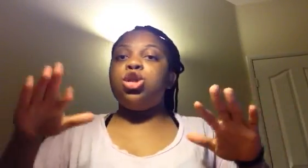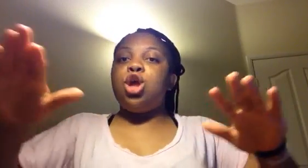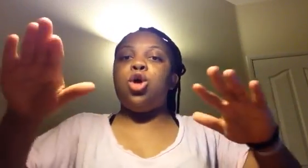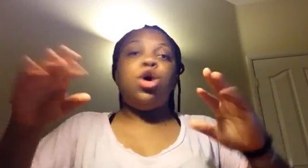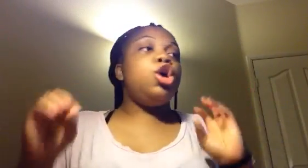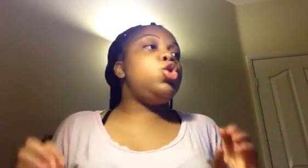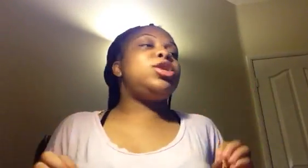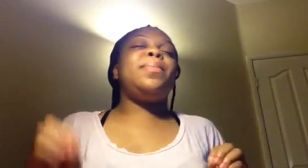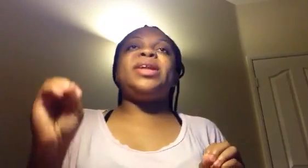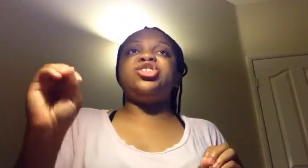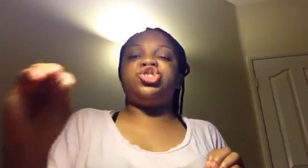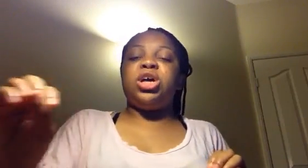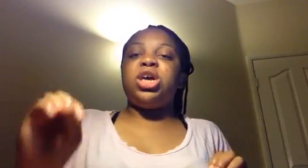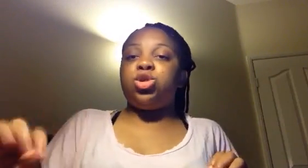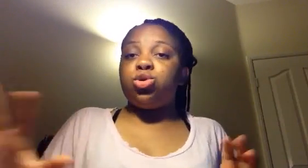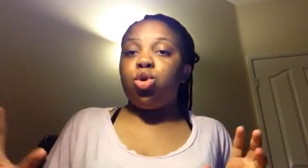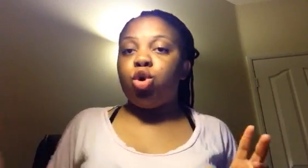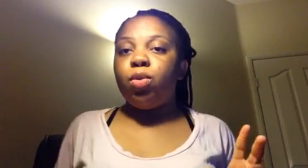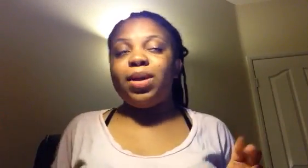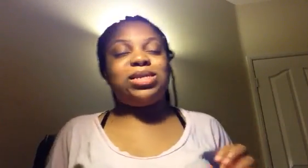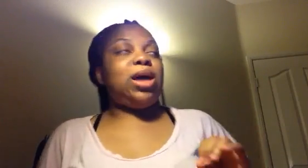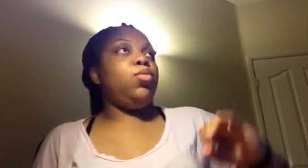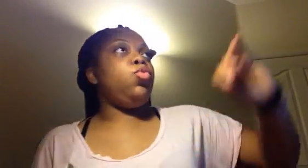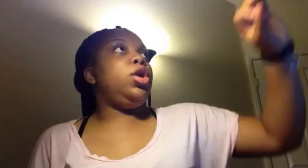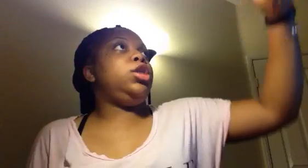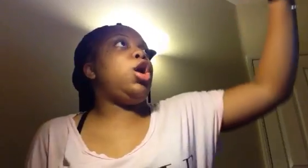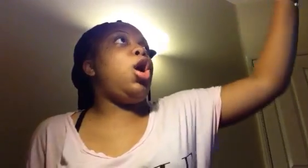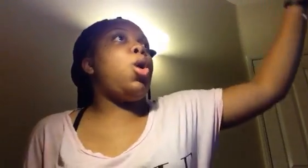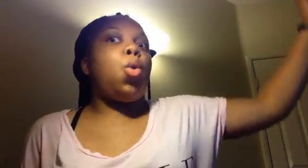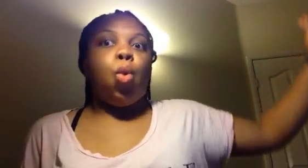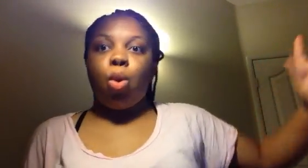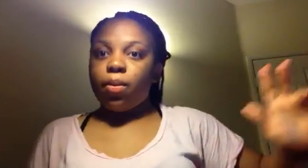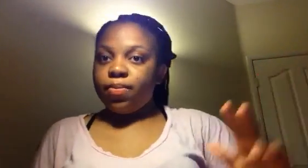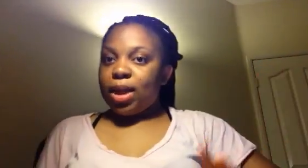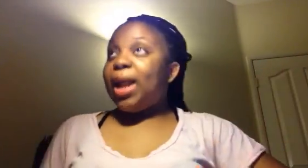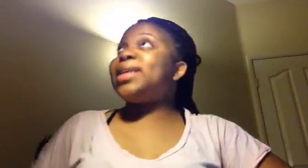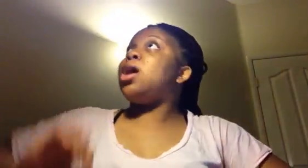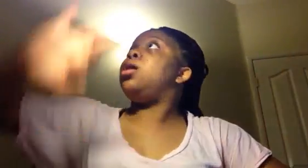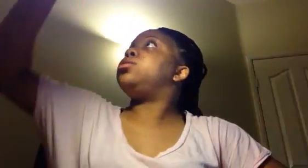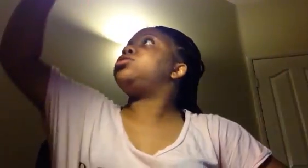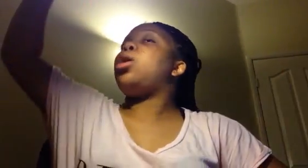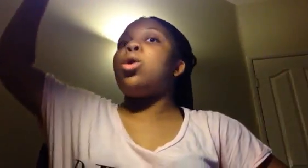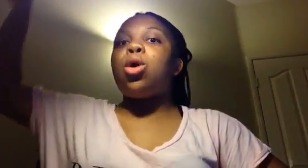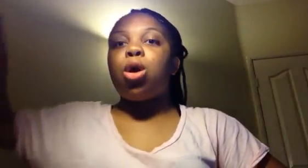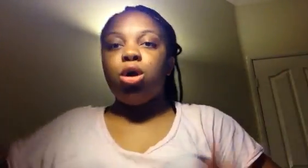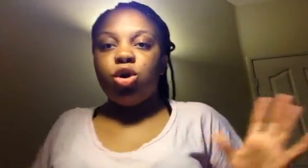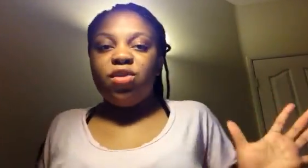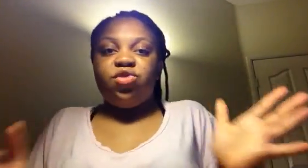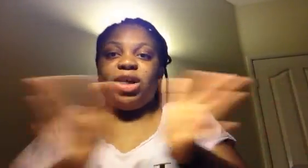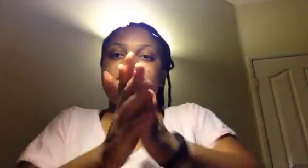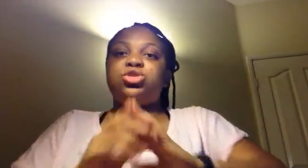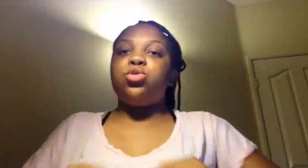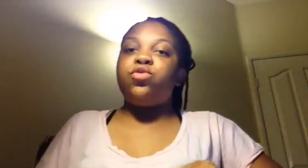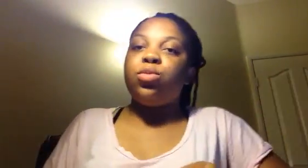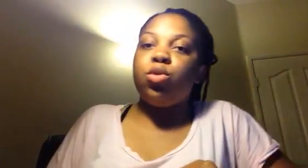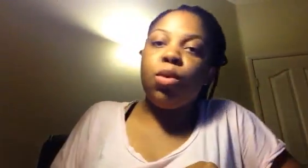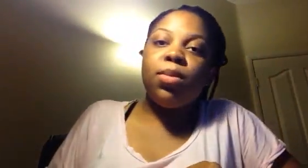Non. Nous, on a pris les gens qui sont de renommée Samuel Eto'o. Alexandre Saint. est venu lancer sur le football. Bon,